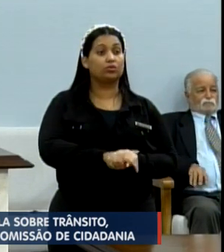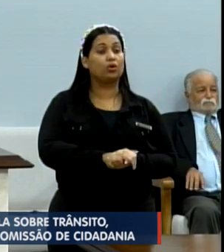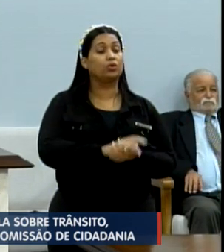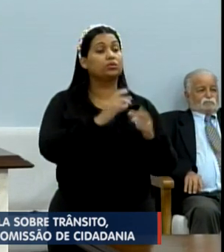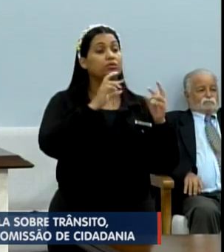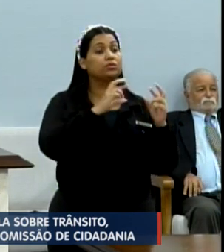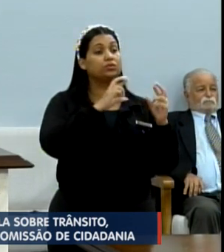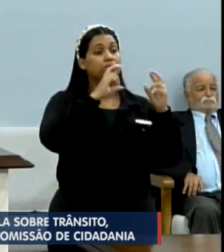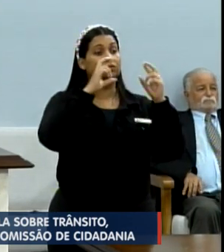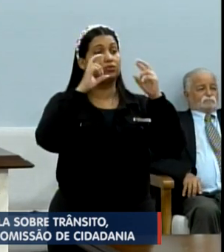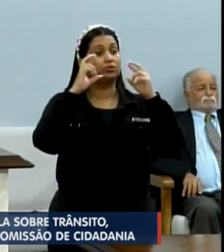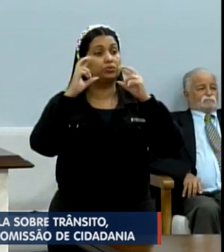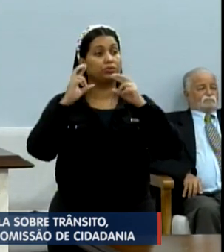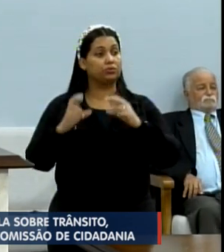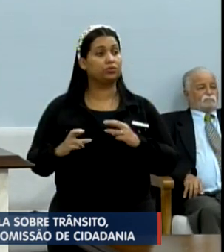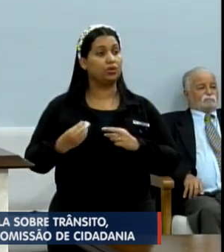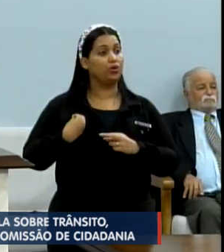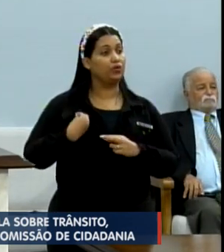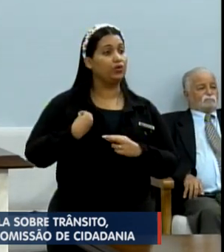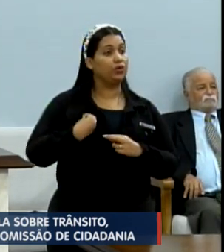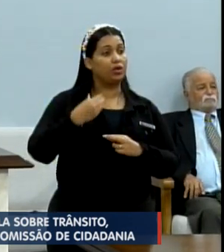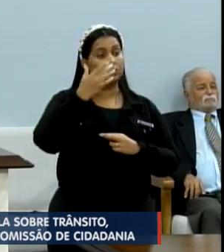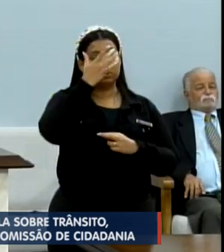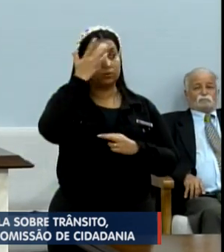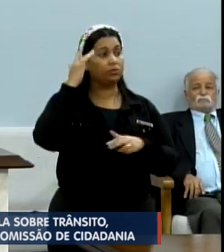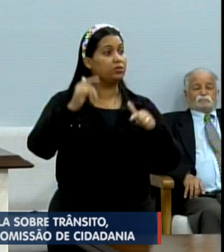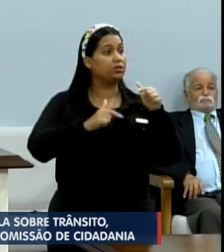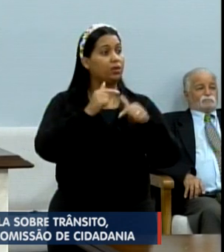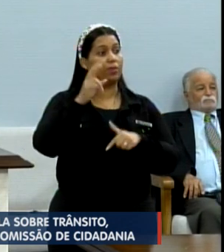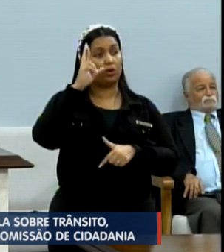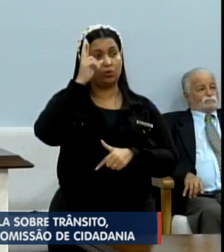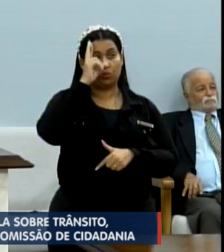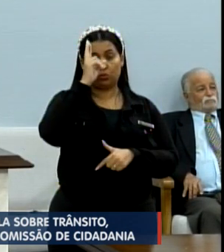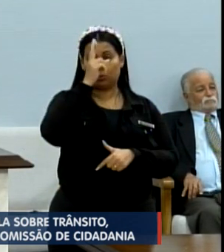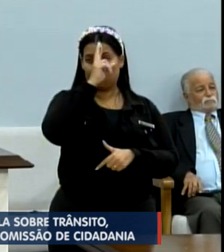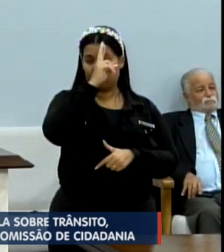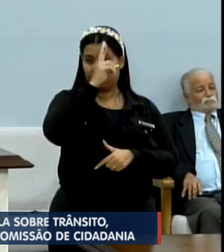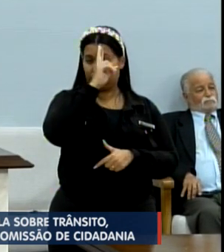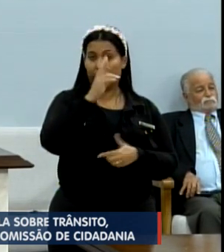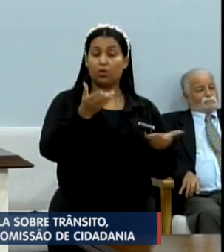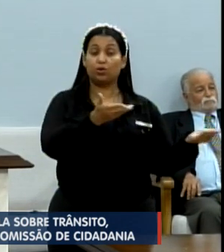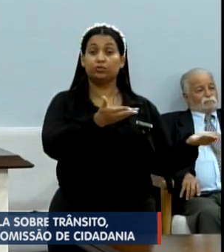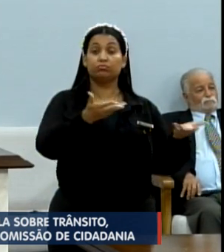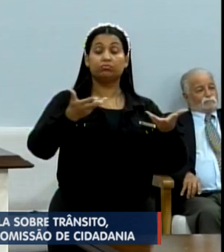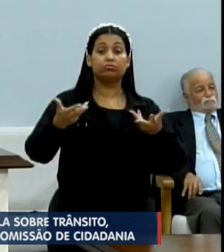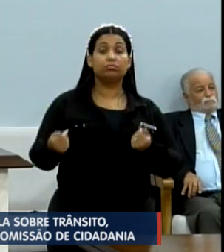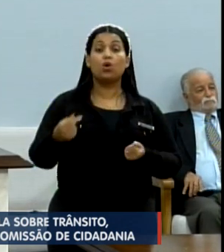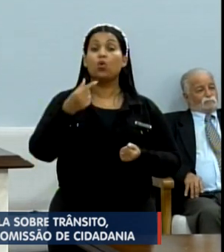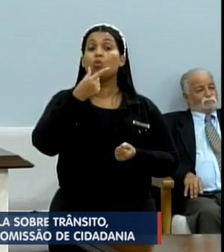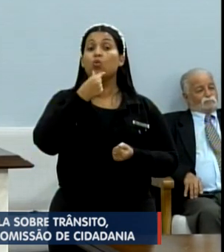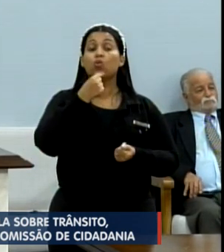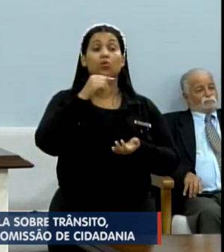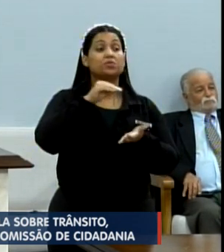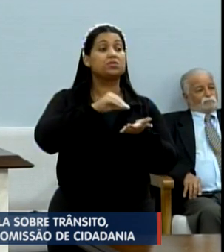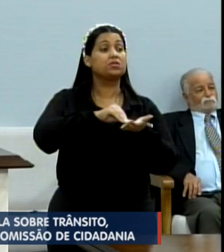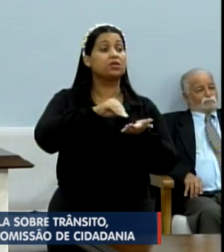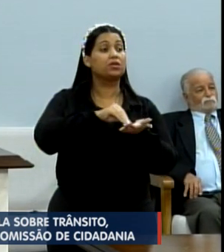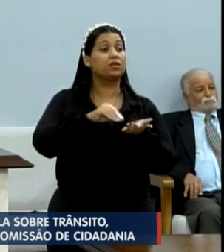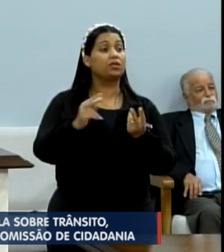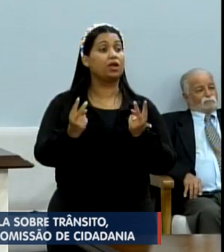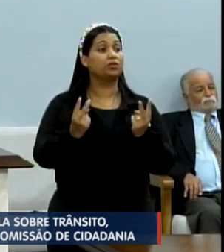acompanham, a presença aqui de trabalhadores de Uber. Hoje nós vamos receber o secretário de Trânsito